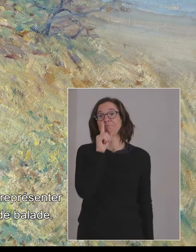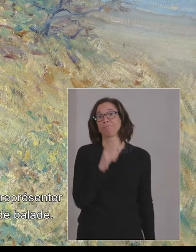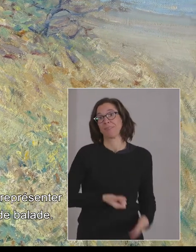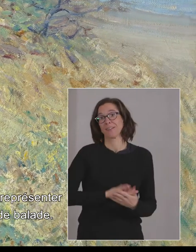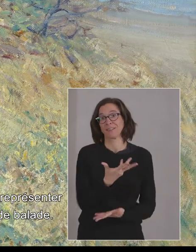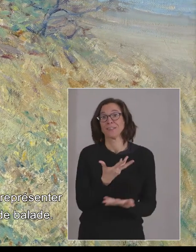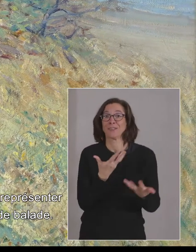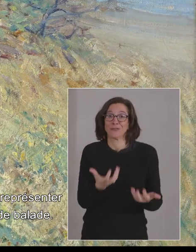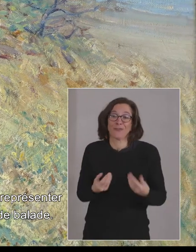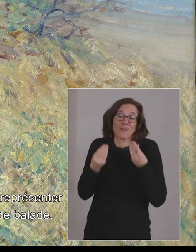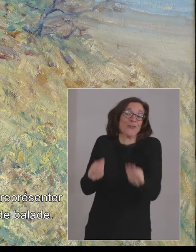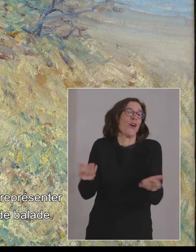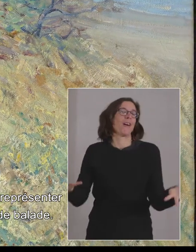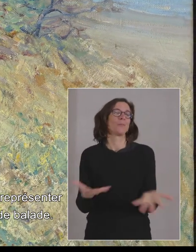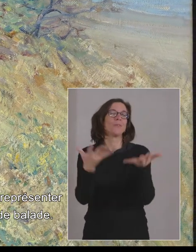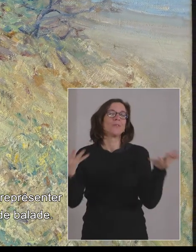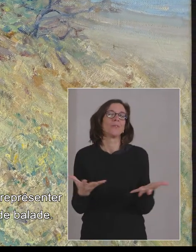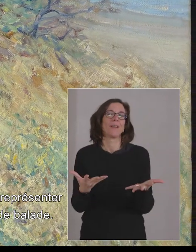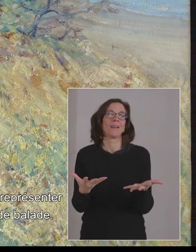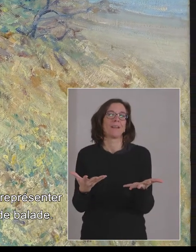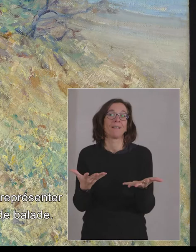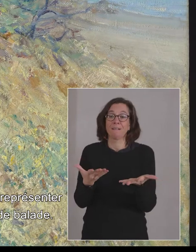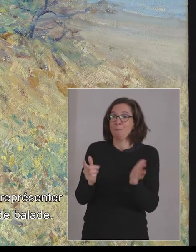agréable et calme de balade.